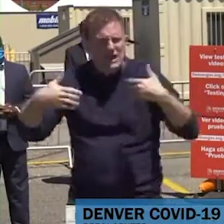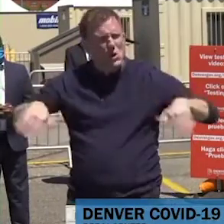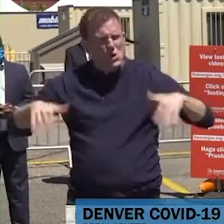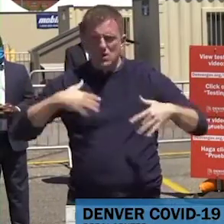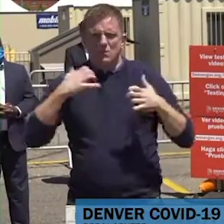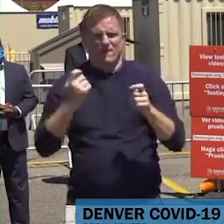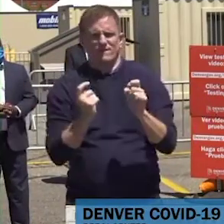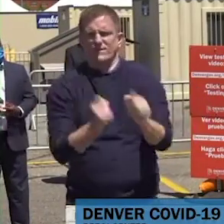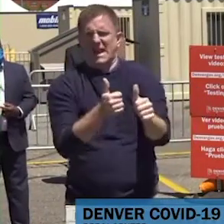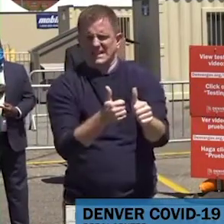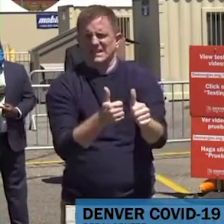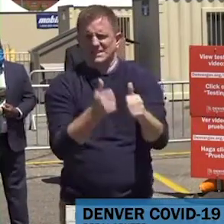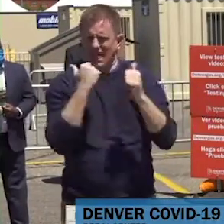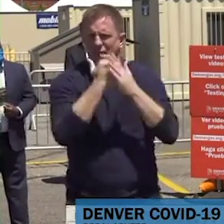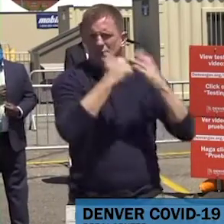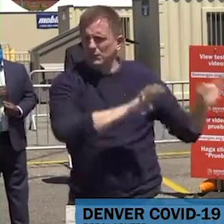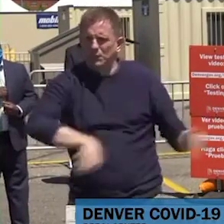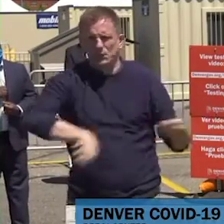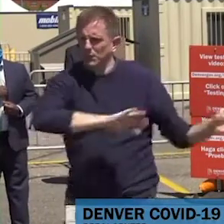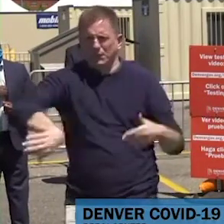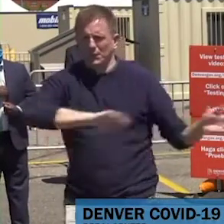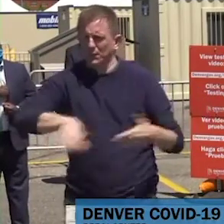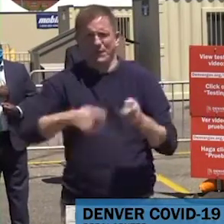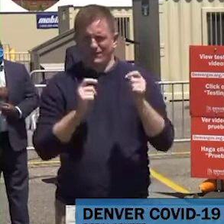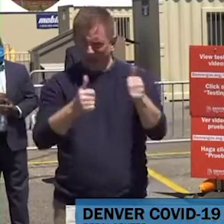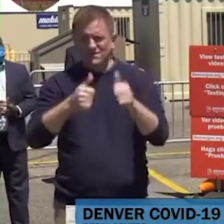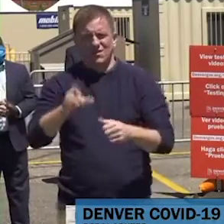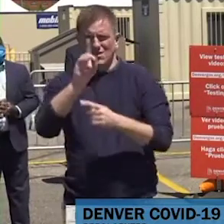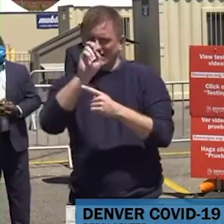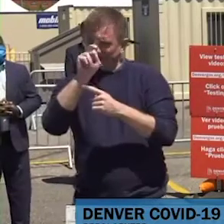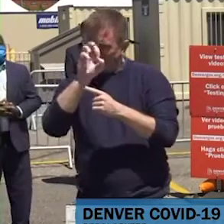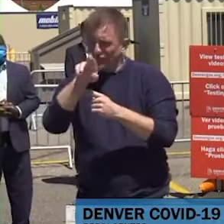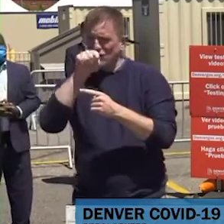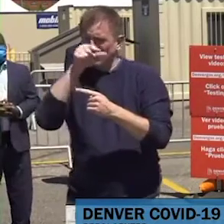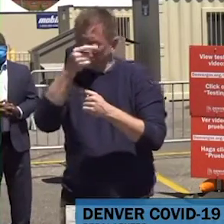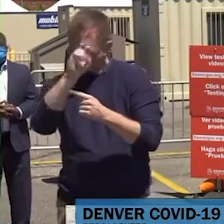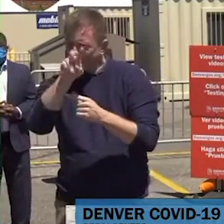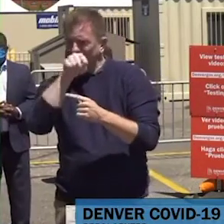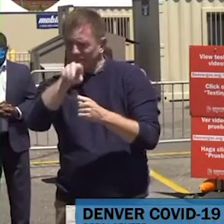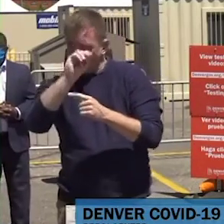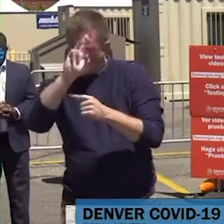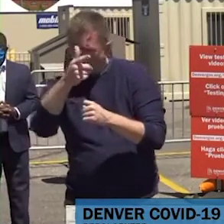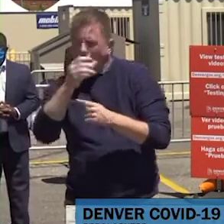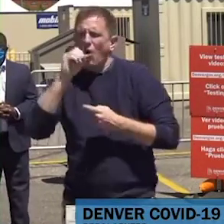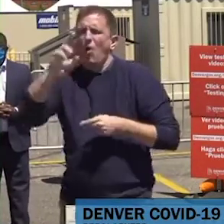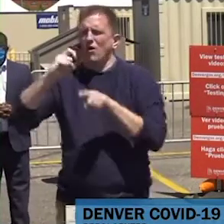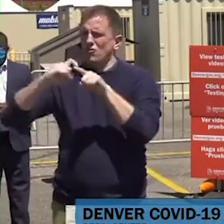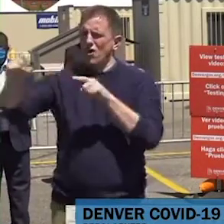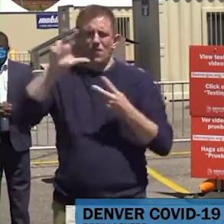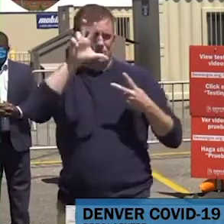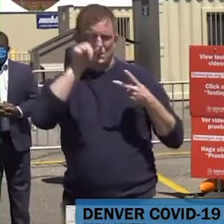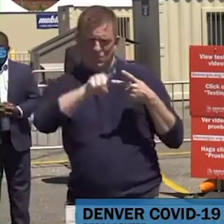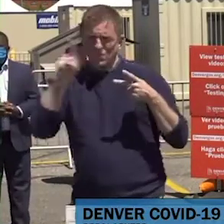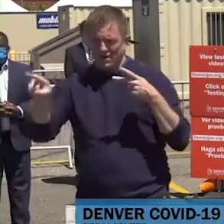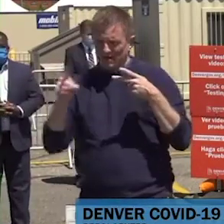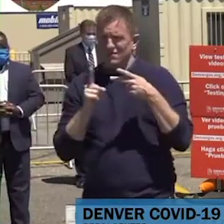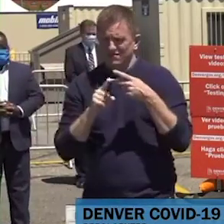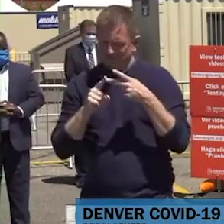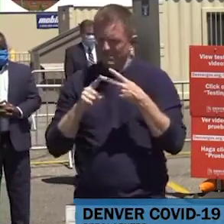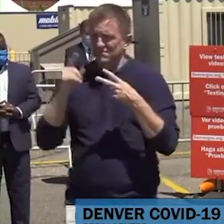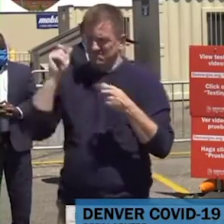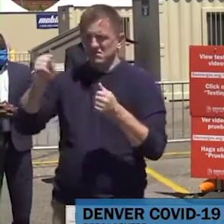De nuevo, denvergob.org o el 311 para registrarse. Con más pruebas y aumentar el